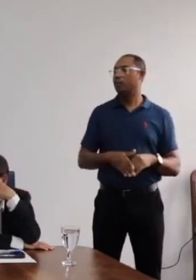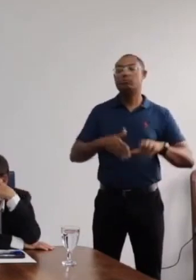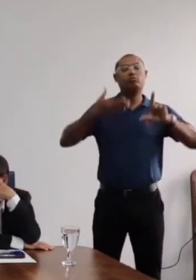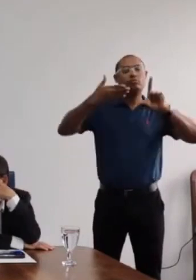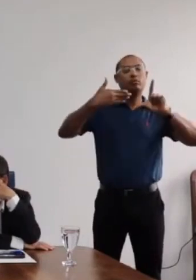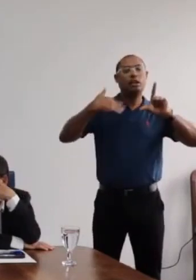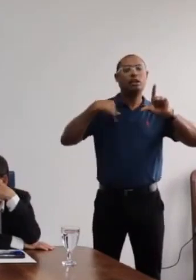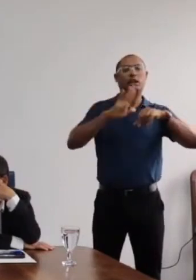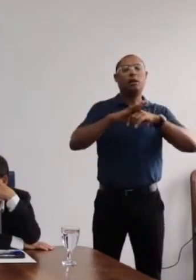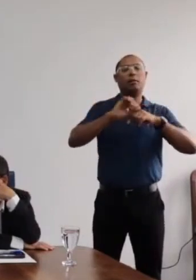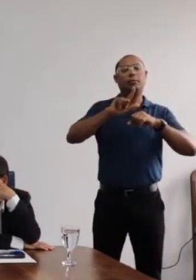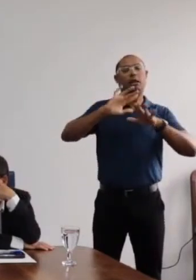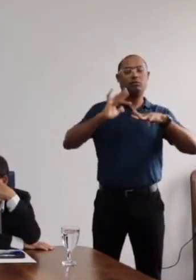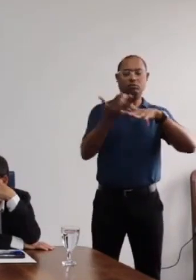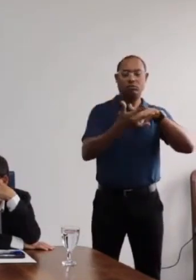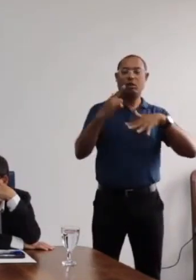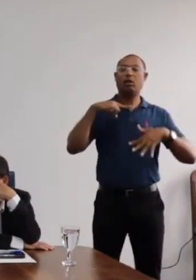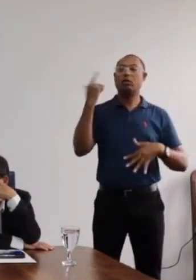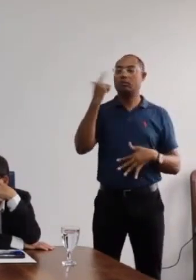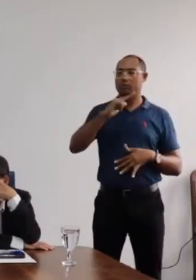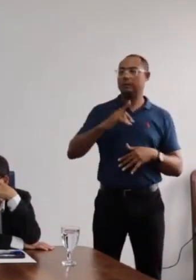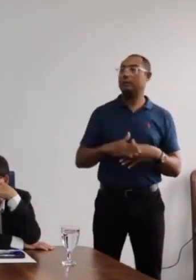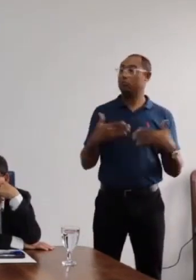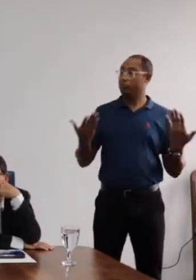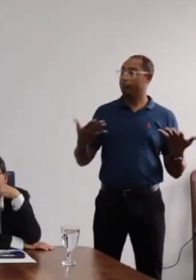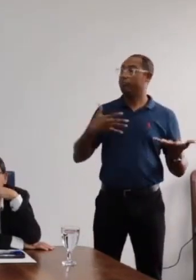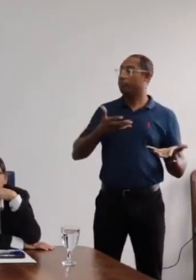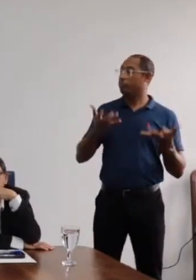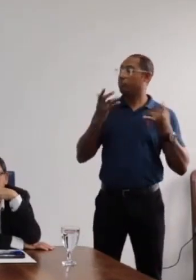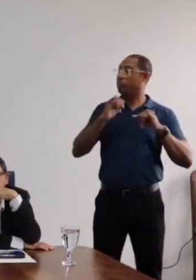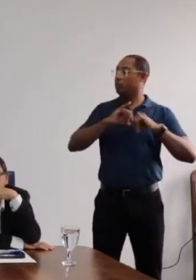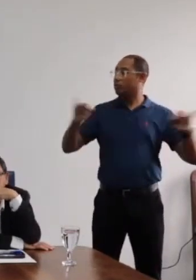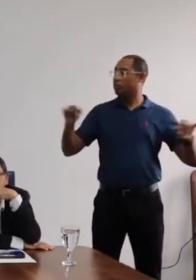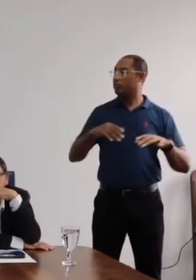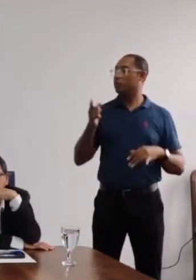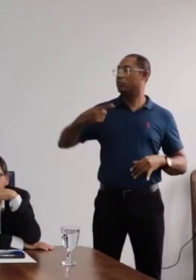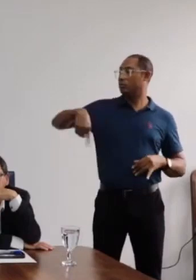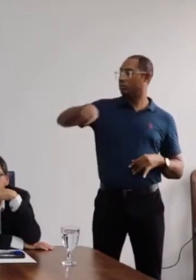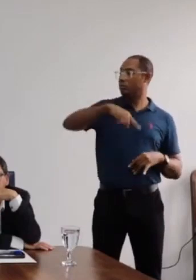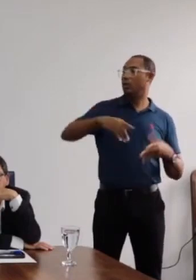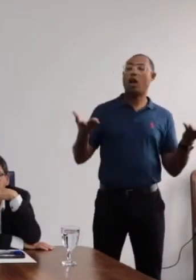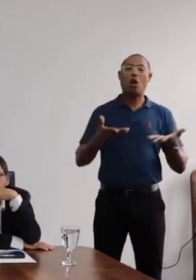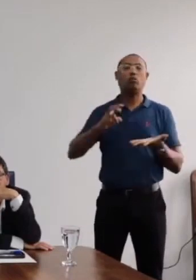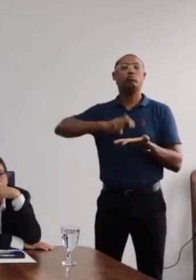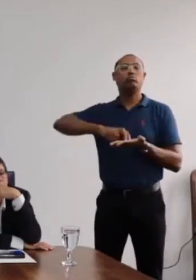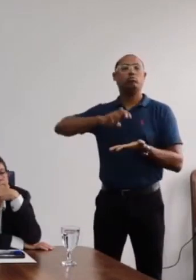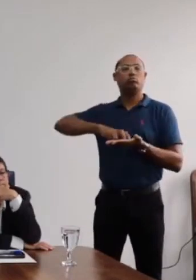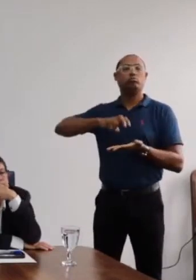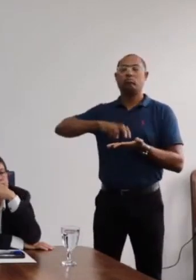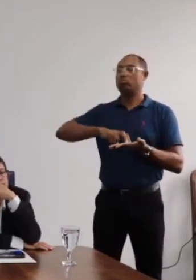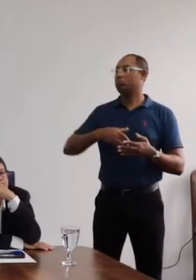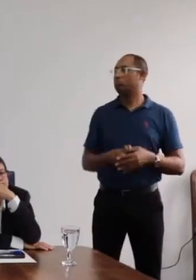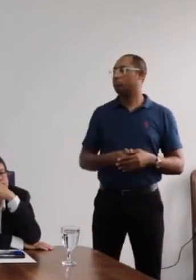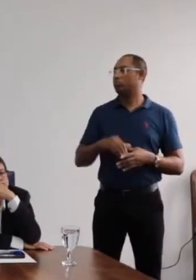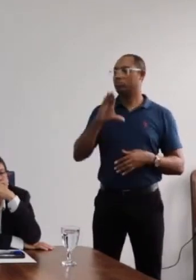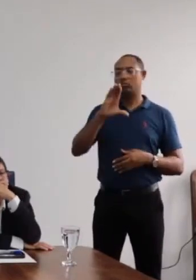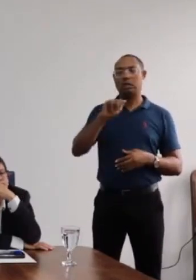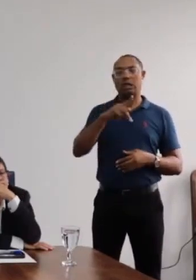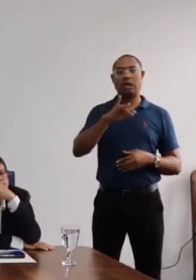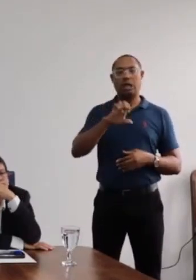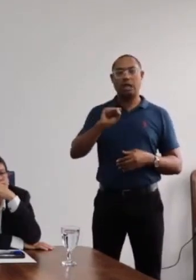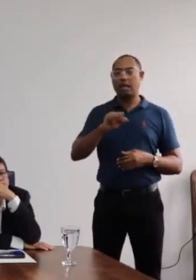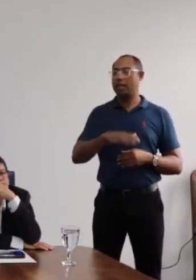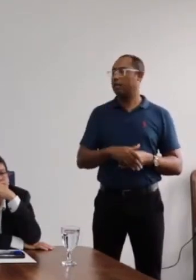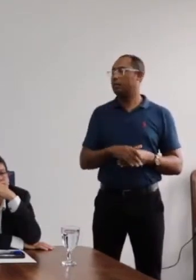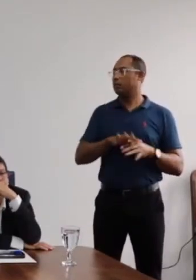acompanham pelas redes sociais. Eu gostaria de dar um informe que nós recebemos hoje pela manhã da CAPES de